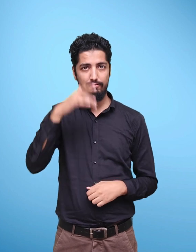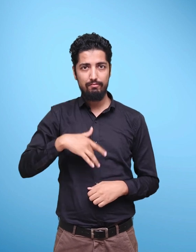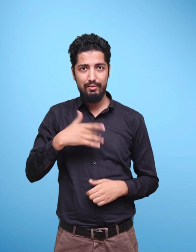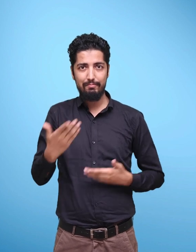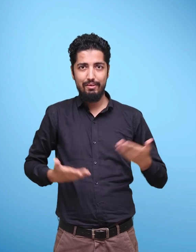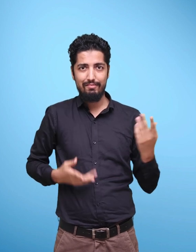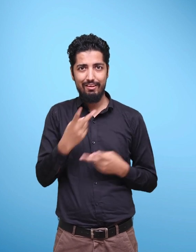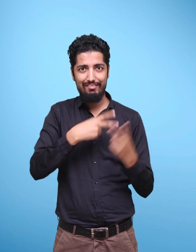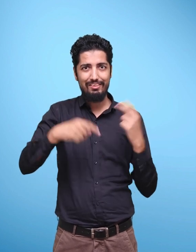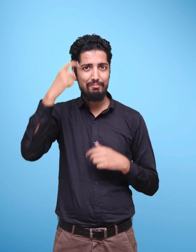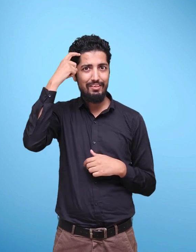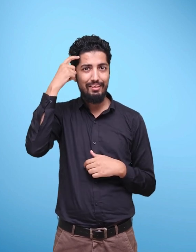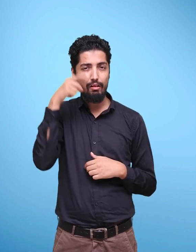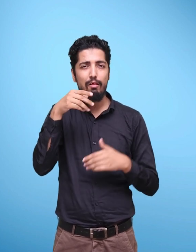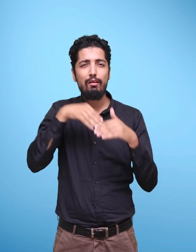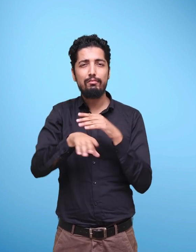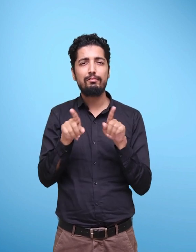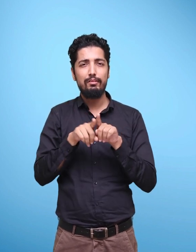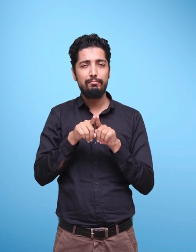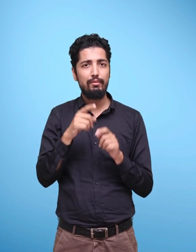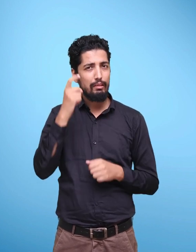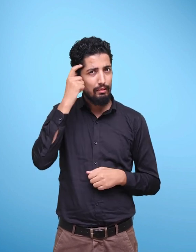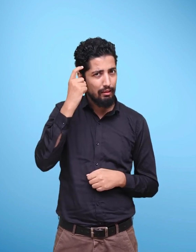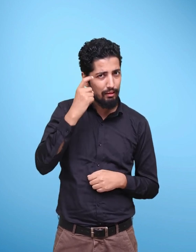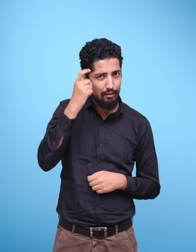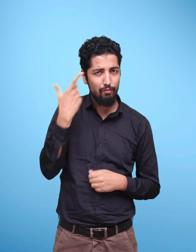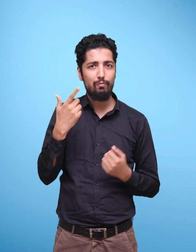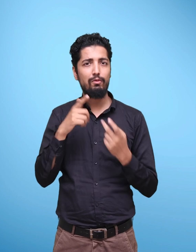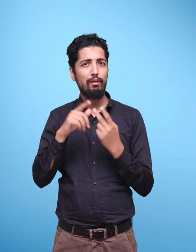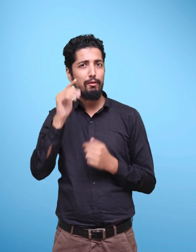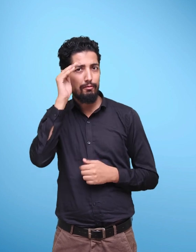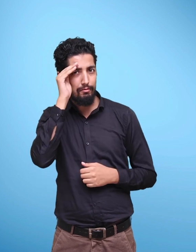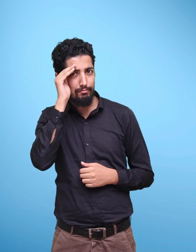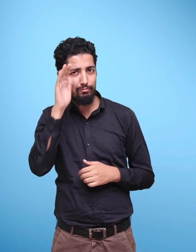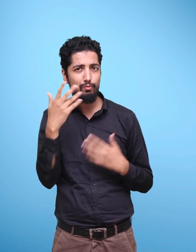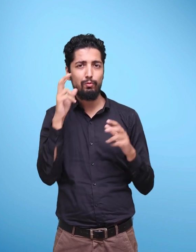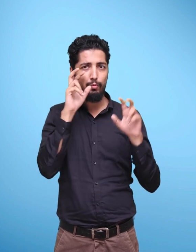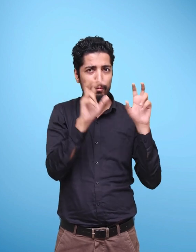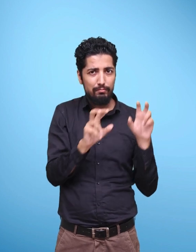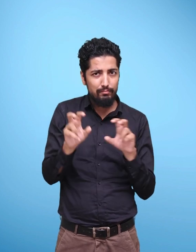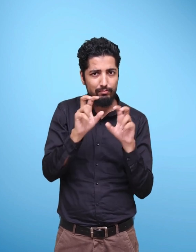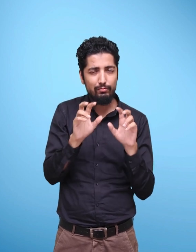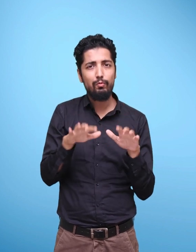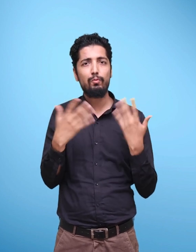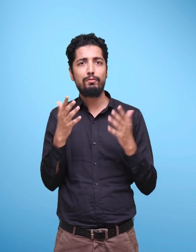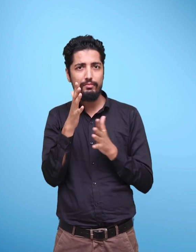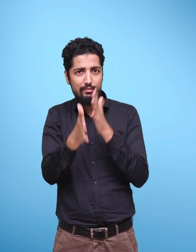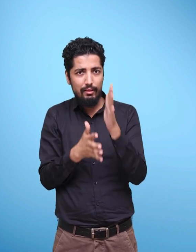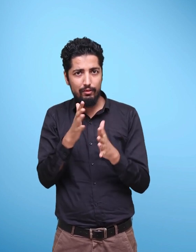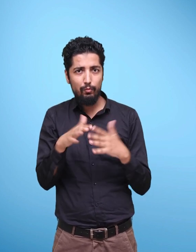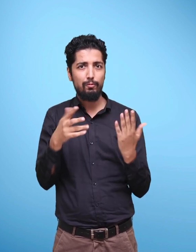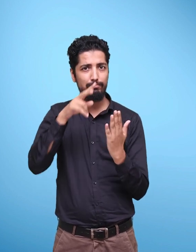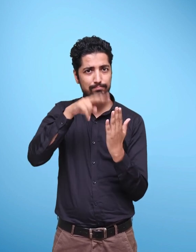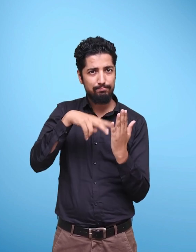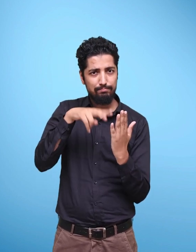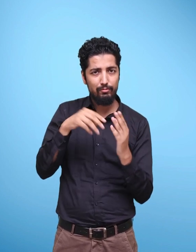of thinking, listening, observing, speaking, reading,